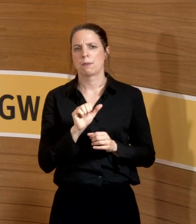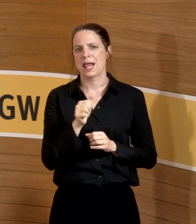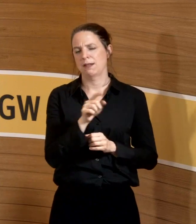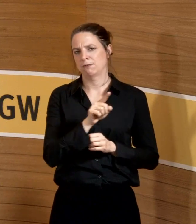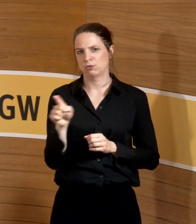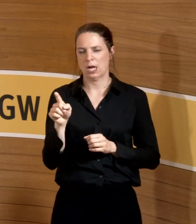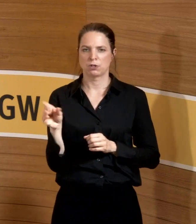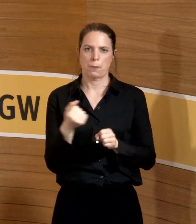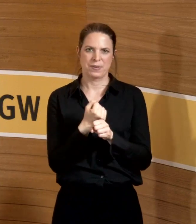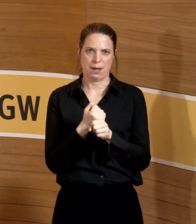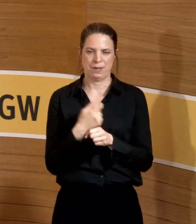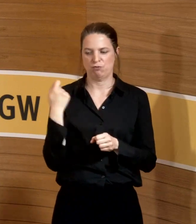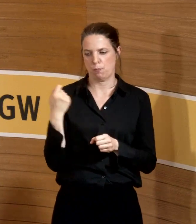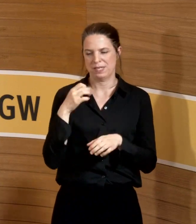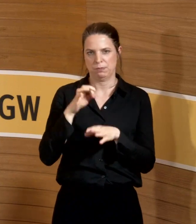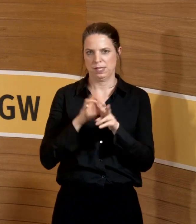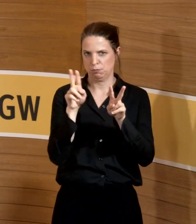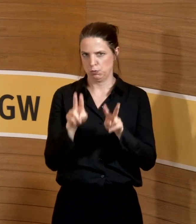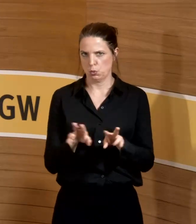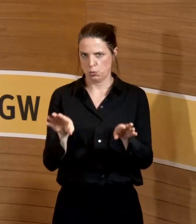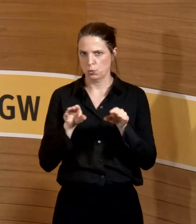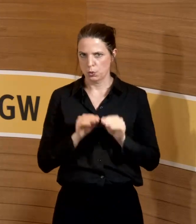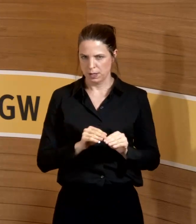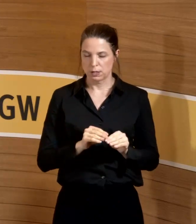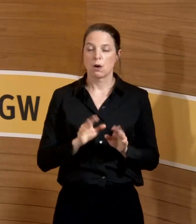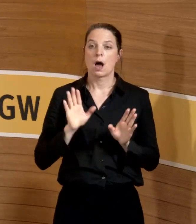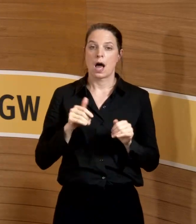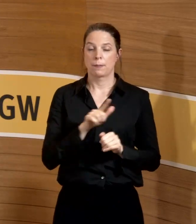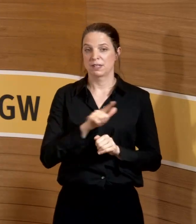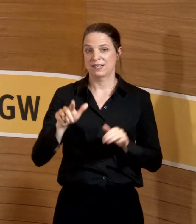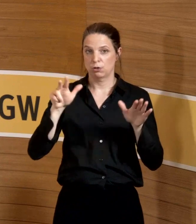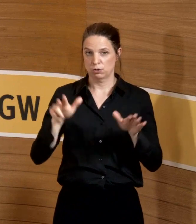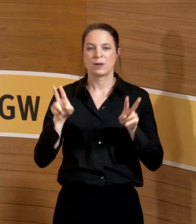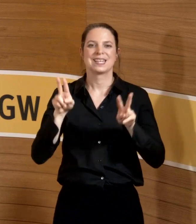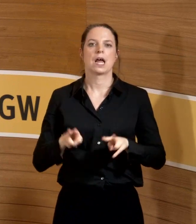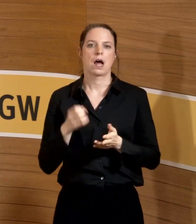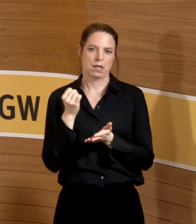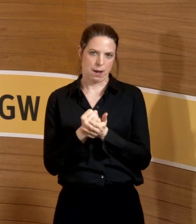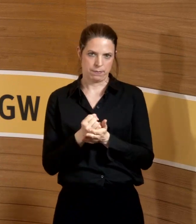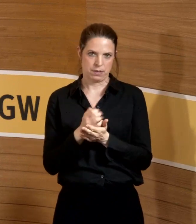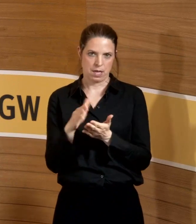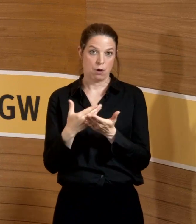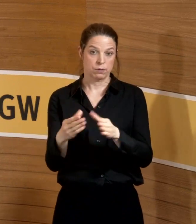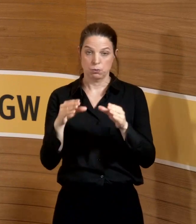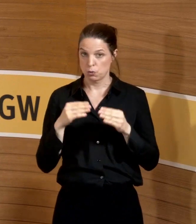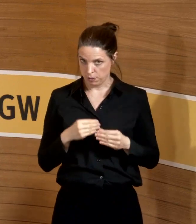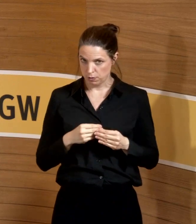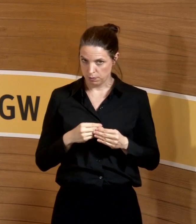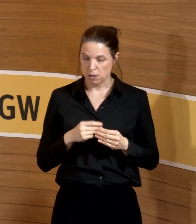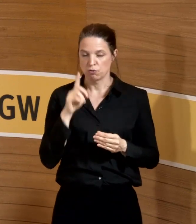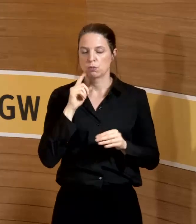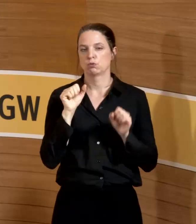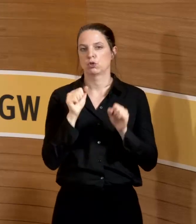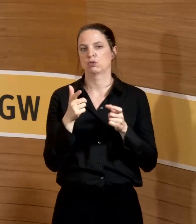betriebsärztlich betreuen und seit 2018 dann eben ehrenamtlich zusätzlich die Aufgabe als Vorsitzende des Ausschusses